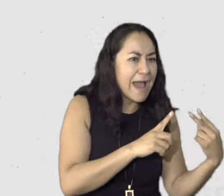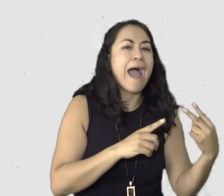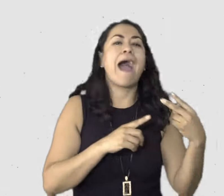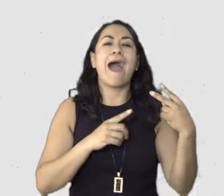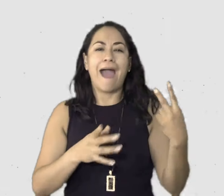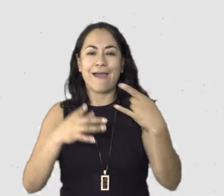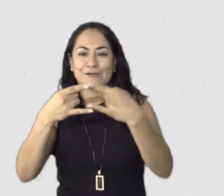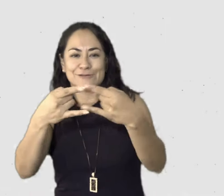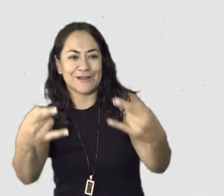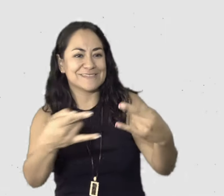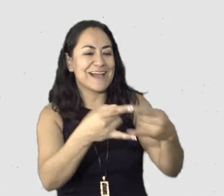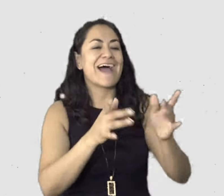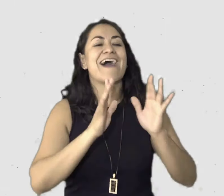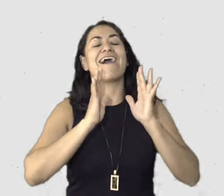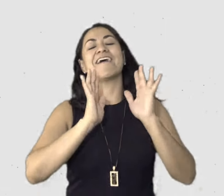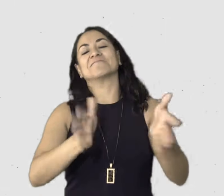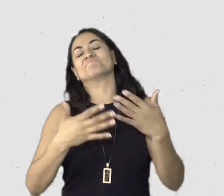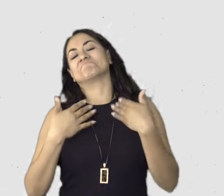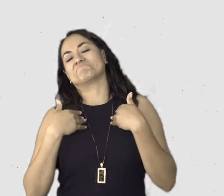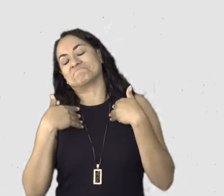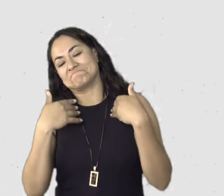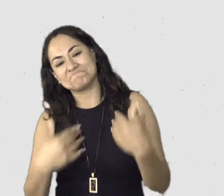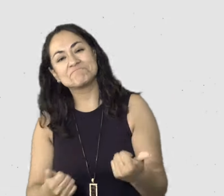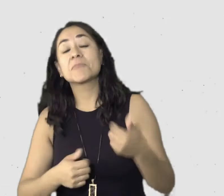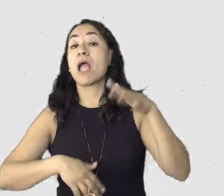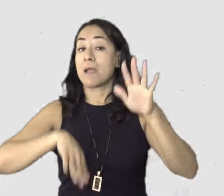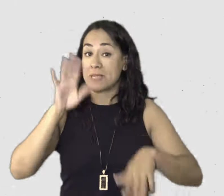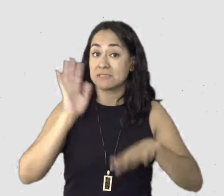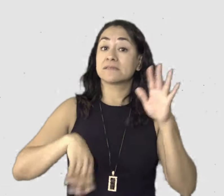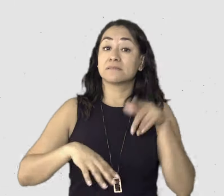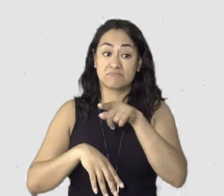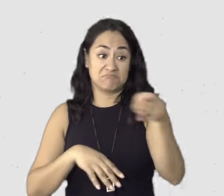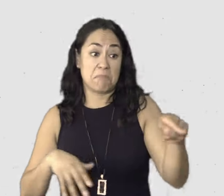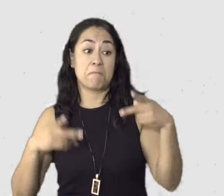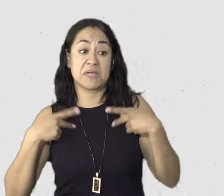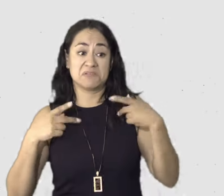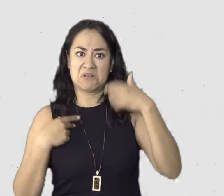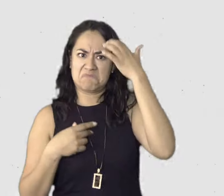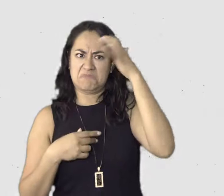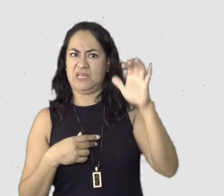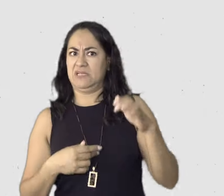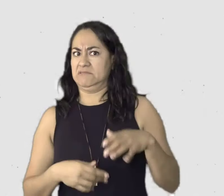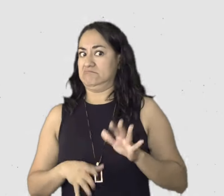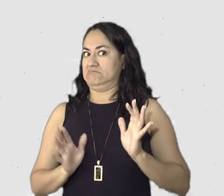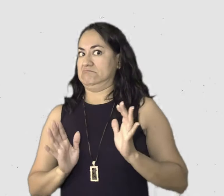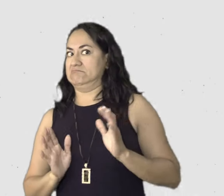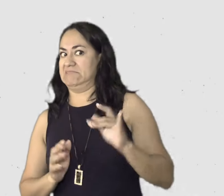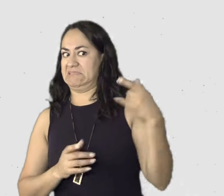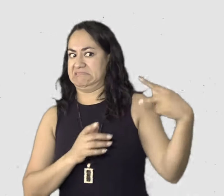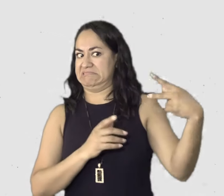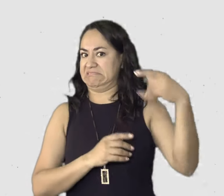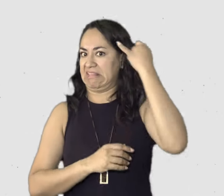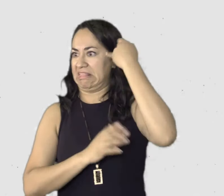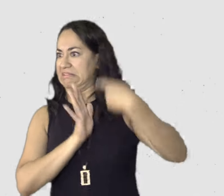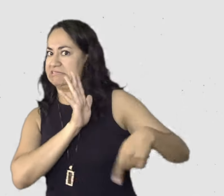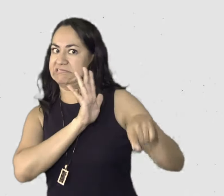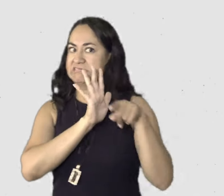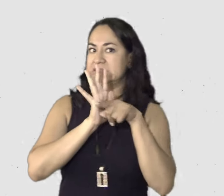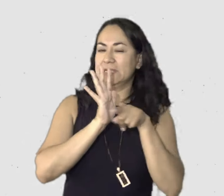hay detrás de esa persona, pero pues a veces no conocemos todo eso y de momento juzgas. Como que yo te diría una